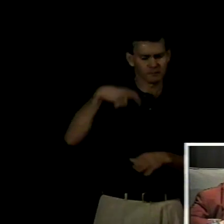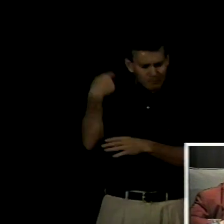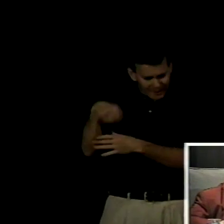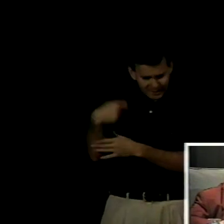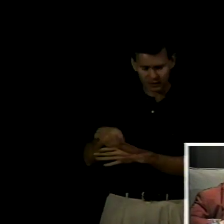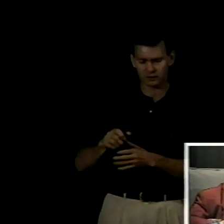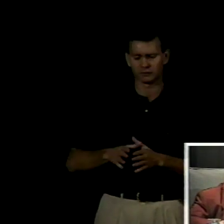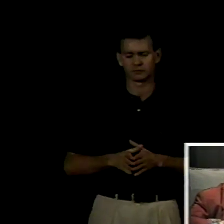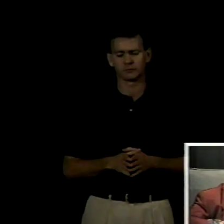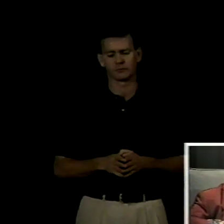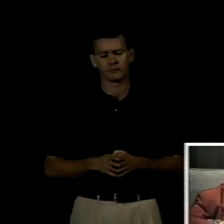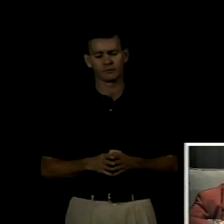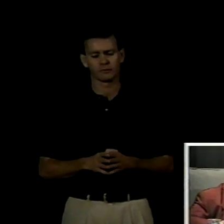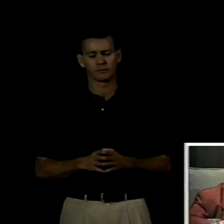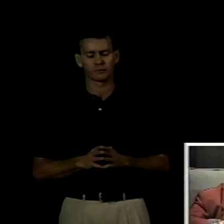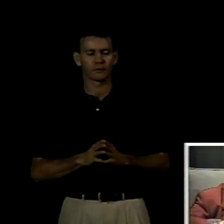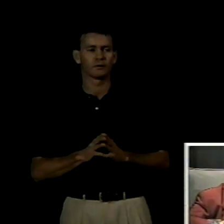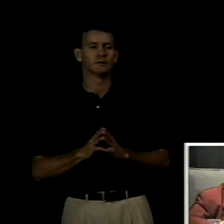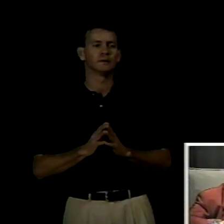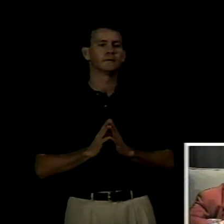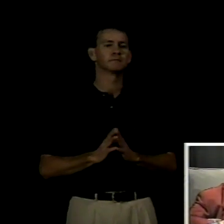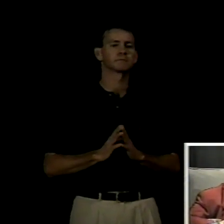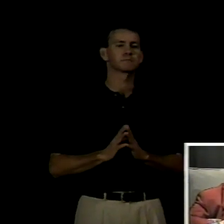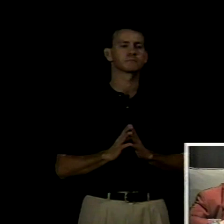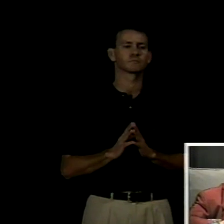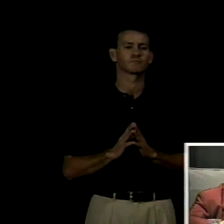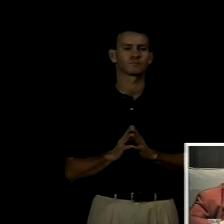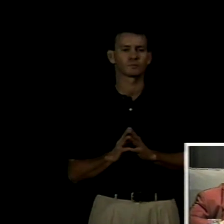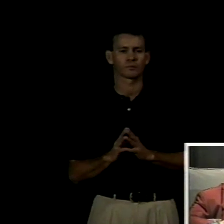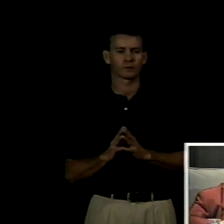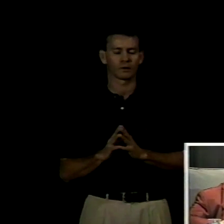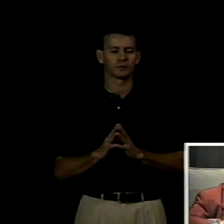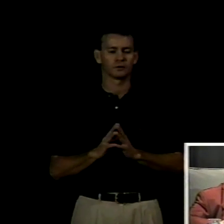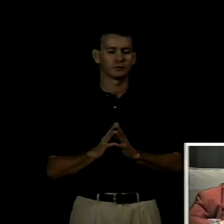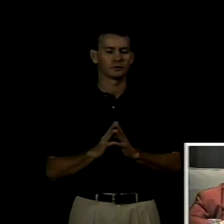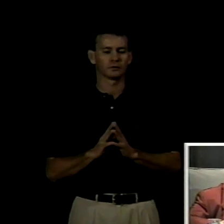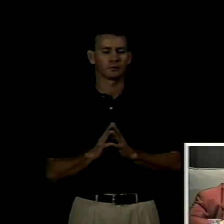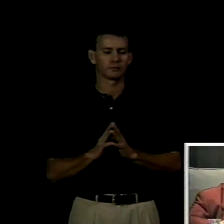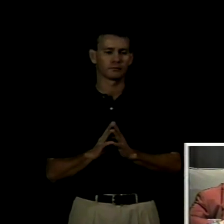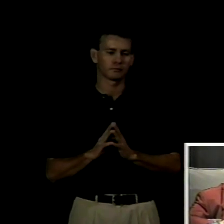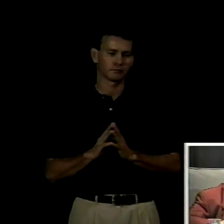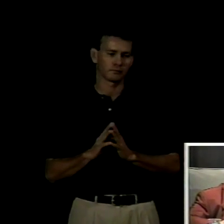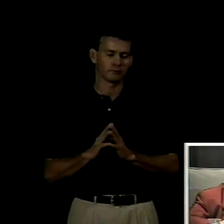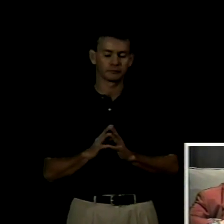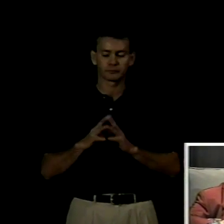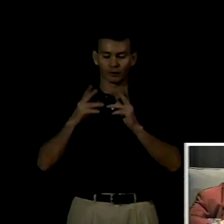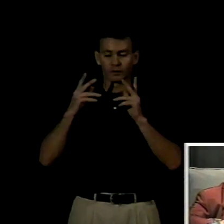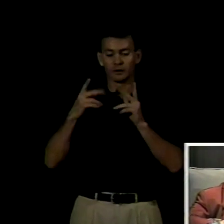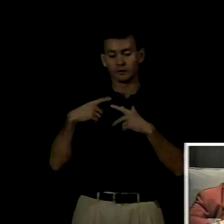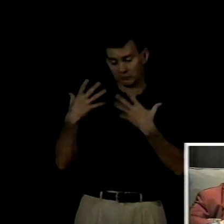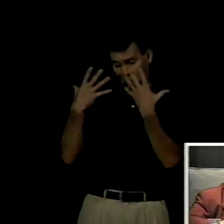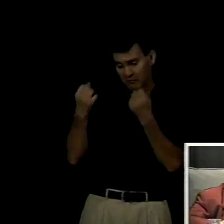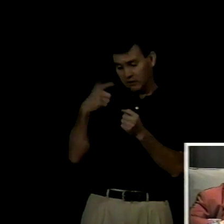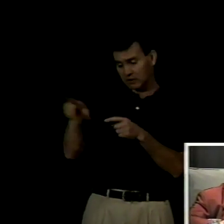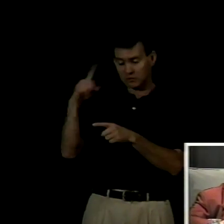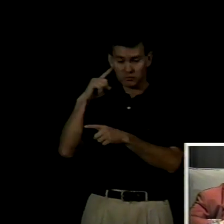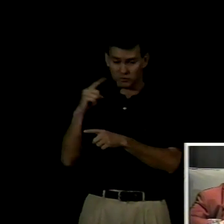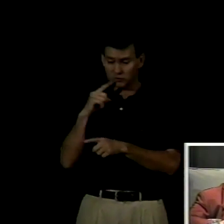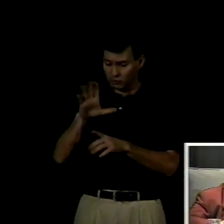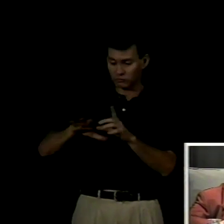hoy un desconocimiento generalizado en la población sobre el hecho de que es una lengua natural y por lo tanto continúa siendo vista